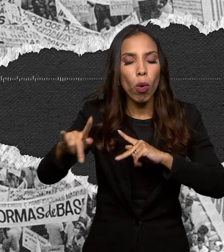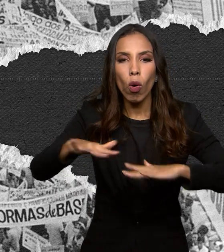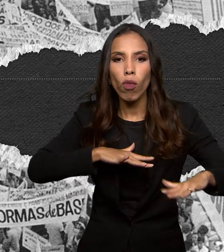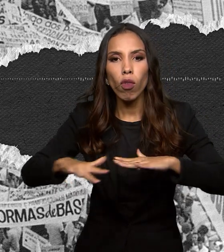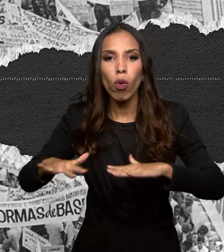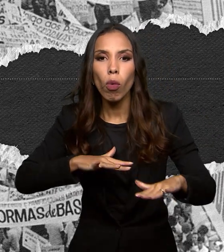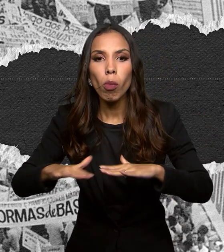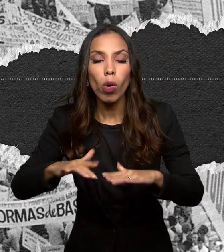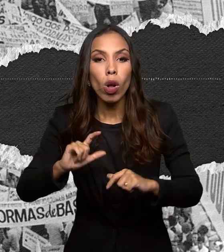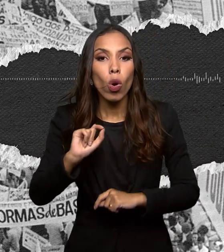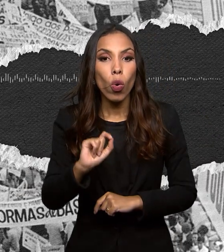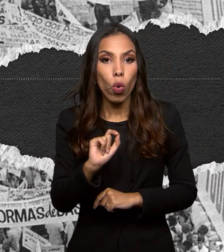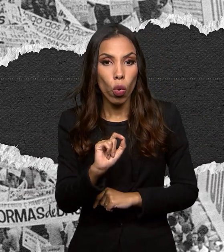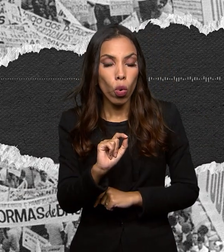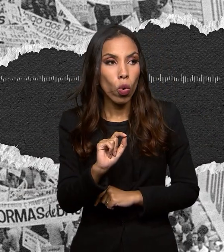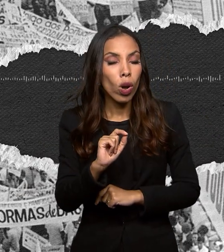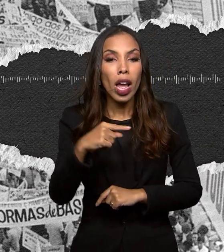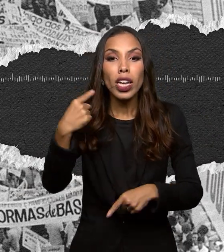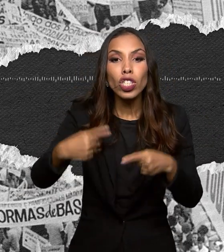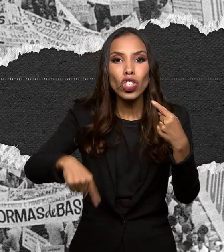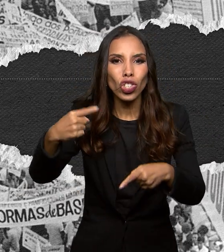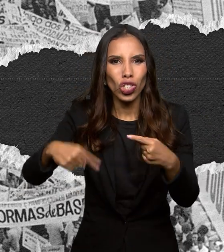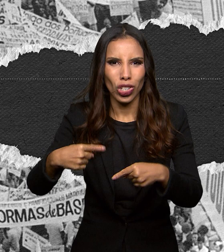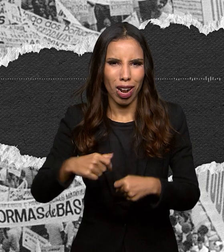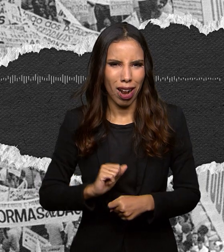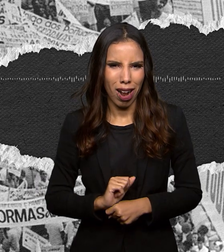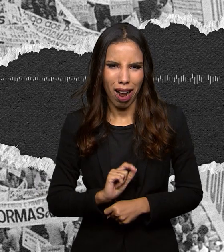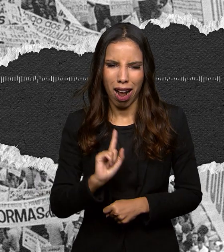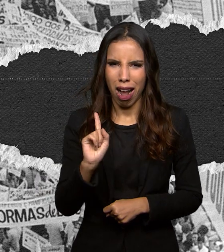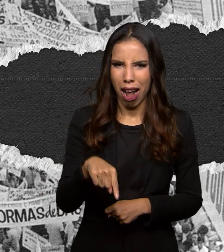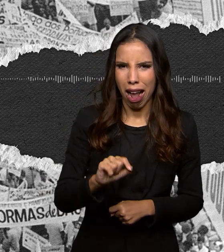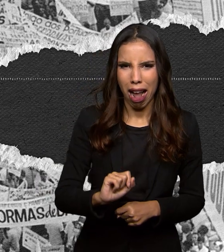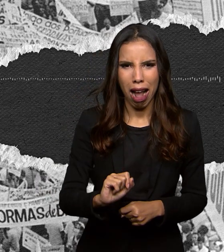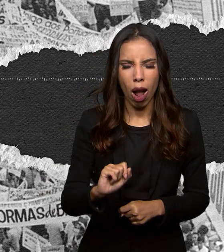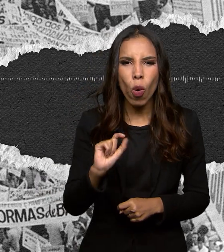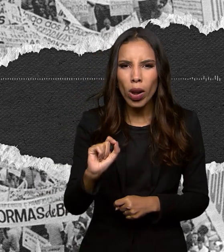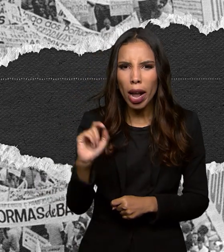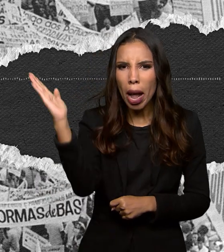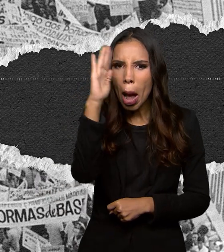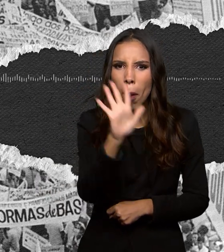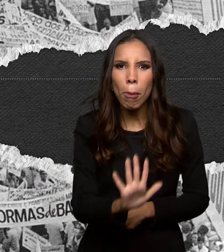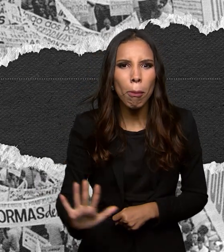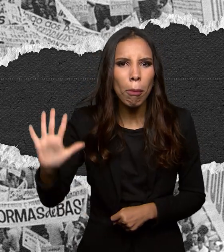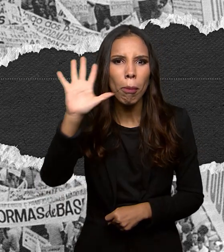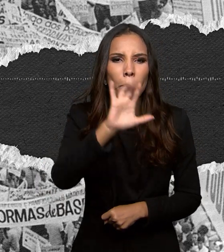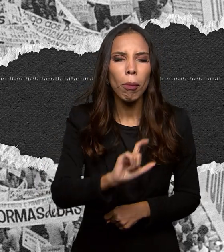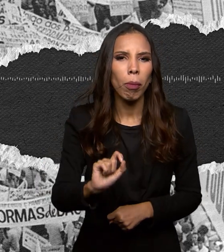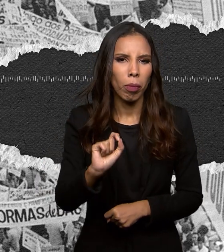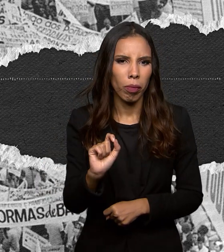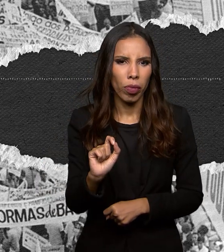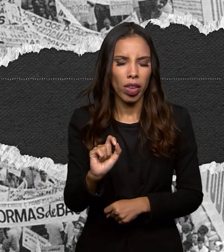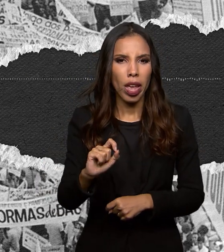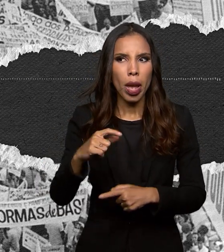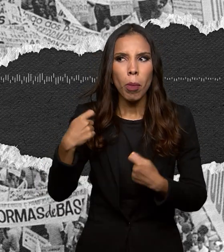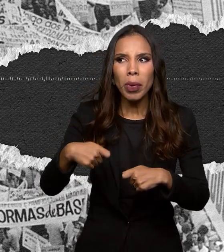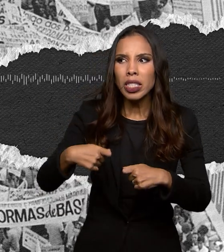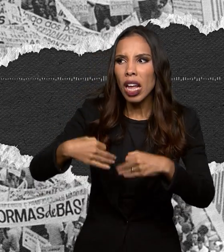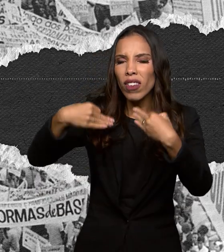em discussão não era a ordem brasileira, era a civilização cristã. E aí infundiram o medo do